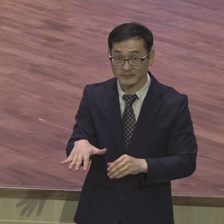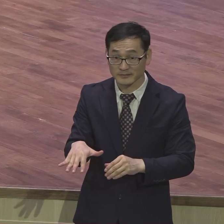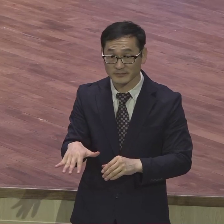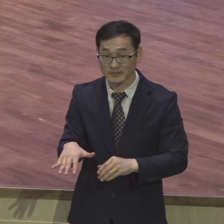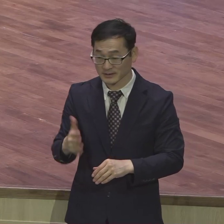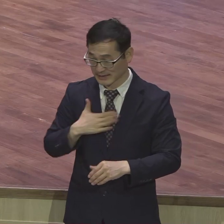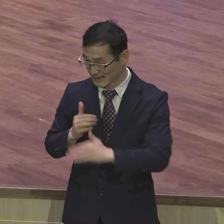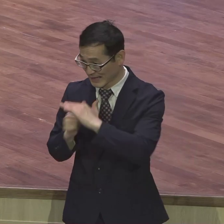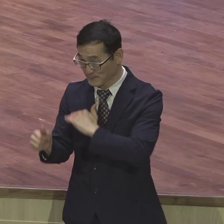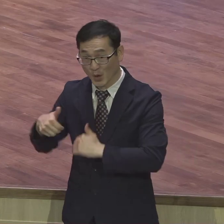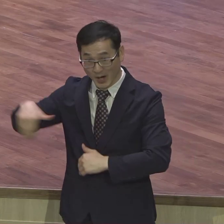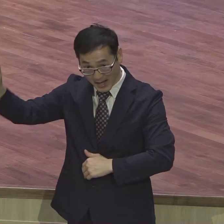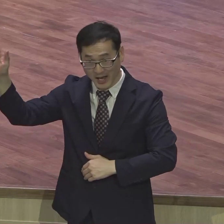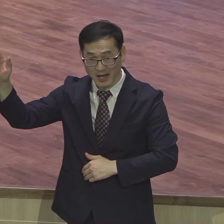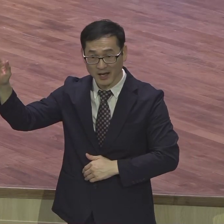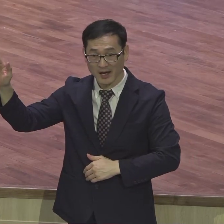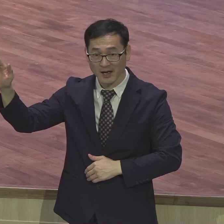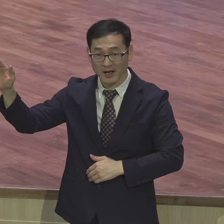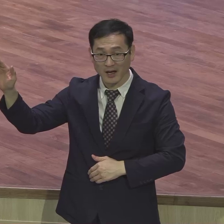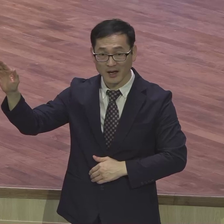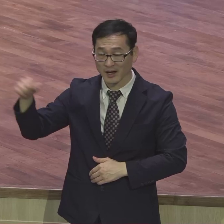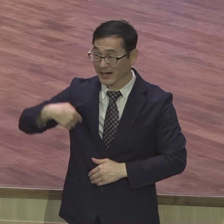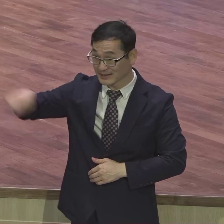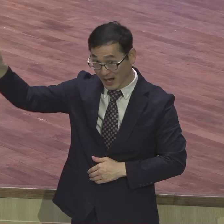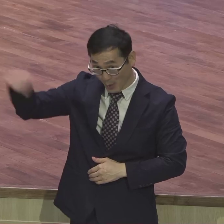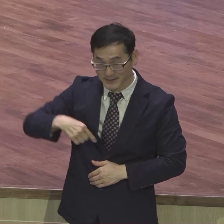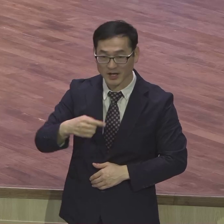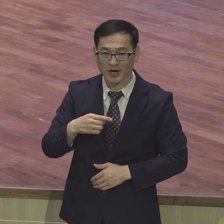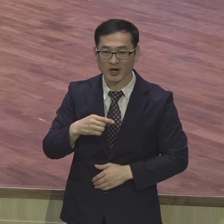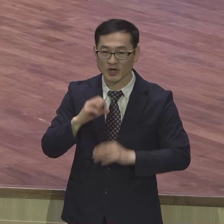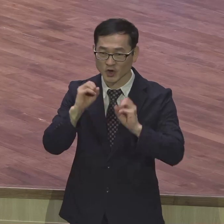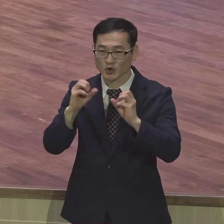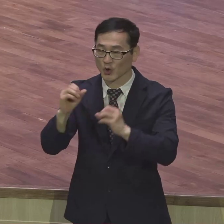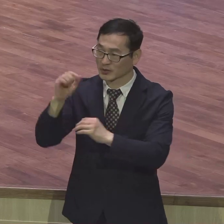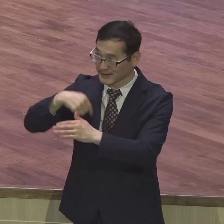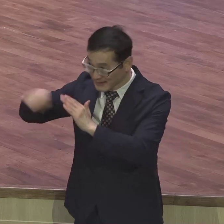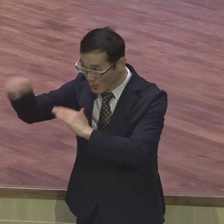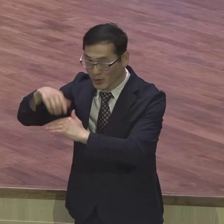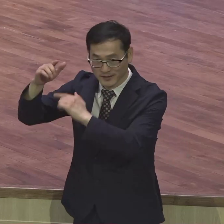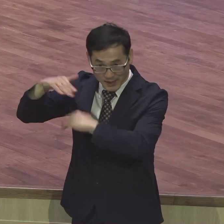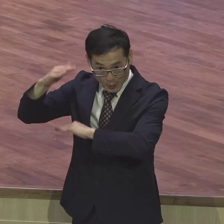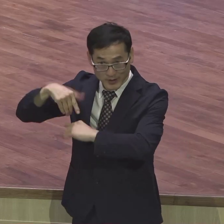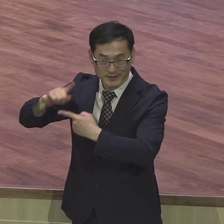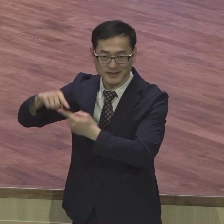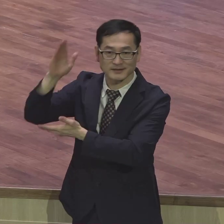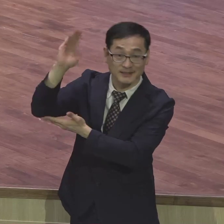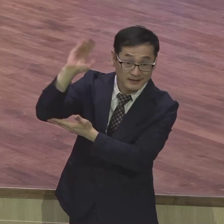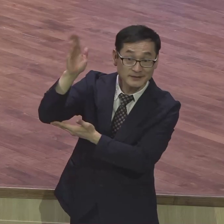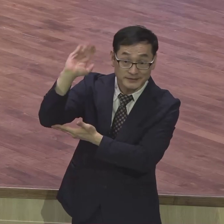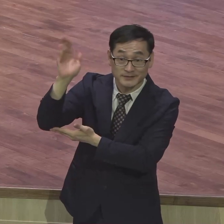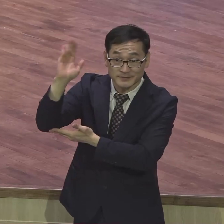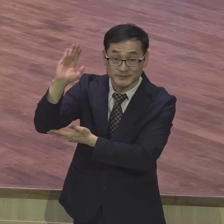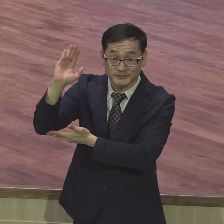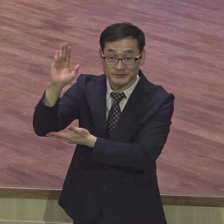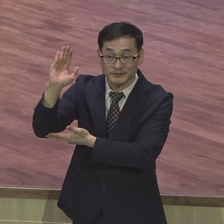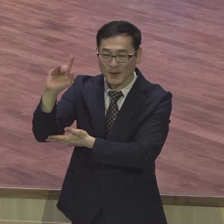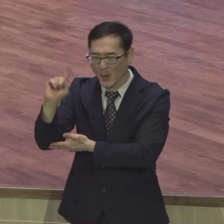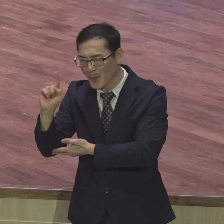아멘 그리고 갔다 와서 제가 성교 보고하잖아요 이번에 갔던 메시지 내용을 이런 전략 내가 이렇게 했다 다